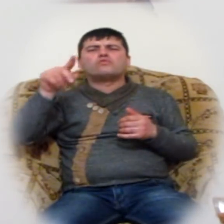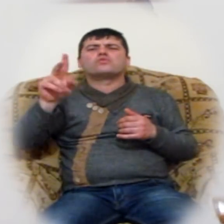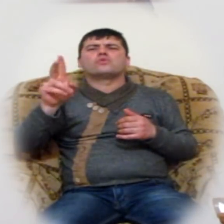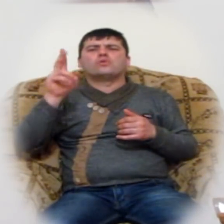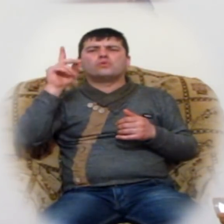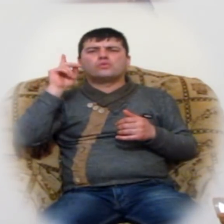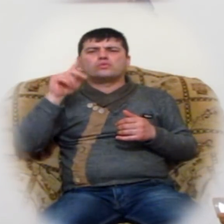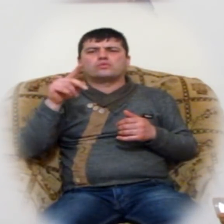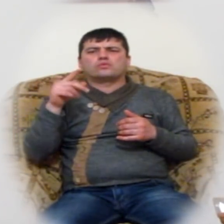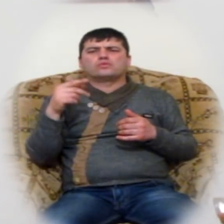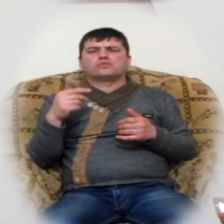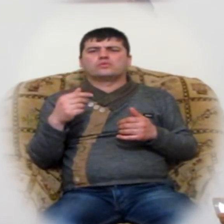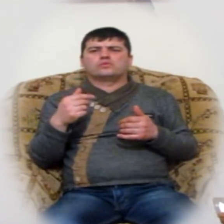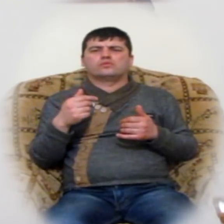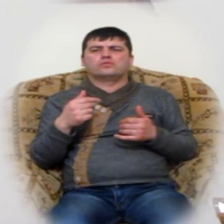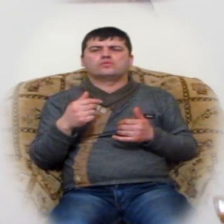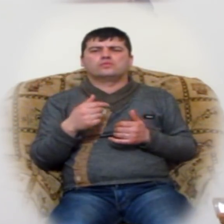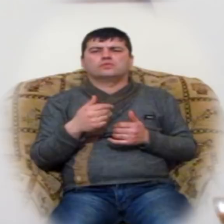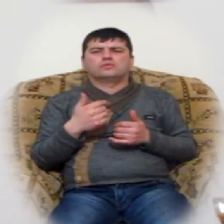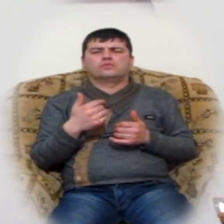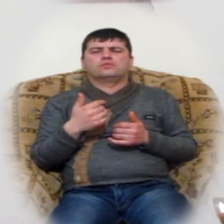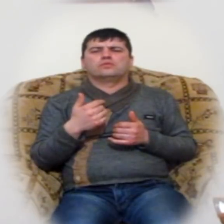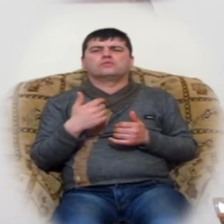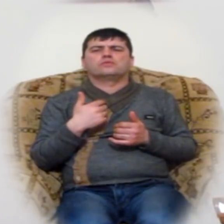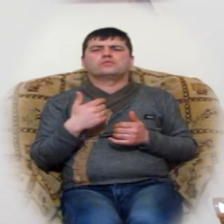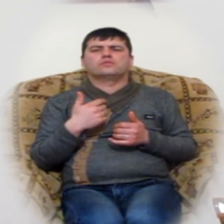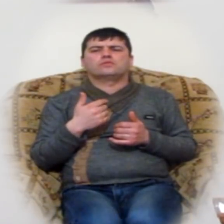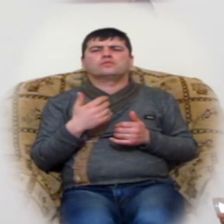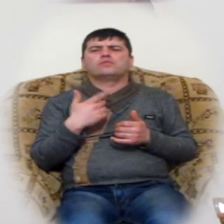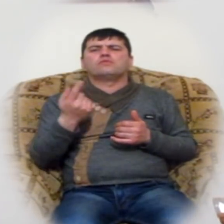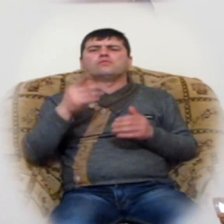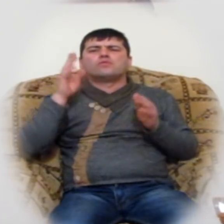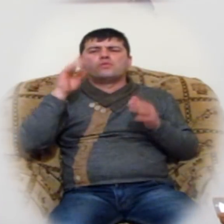ն, որ ասպաս պատրաստել է, որ մեկ սենք տեղյակ են բանին, որ